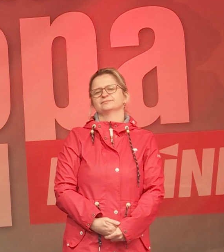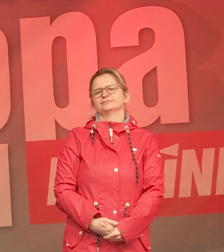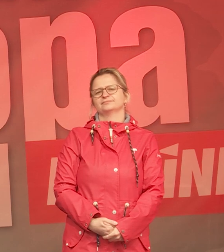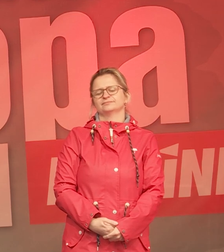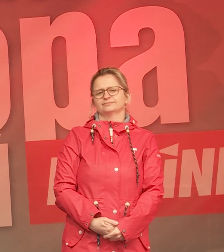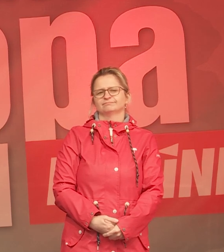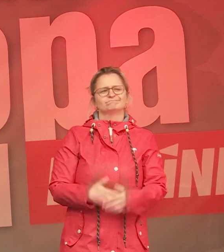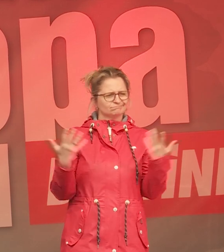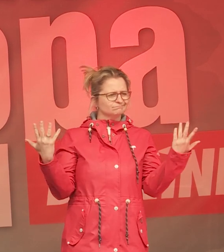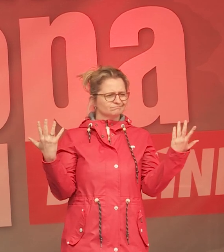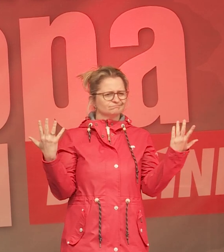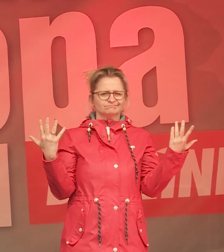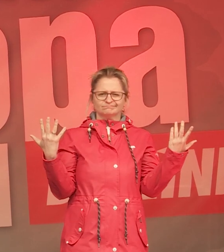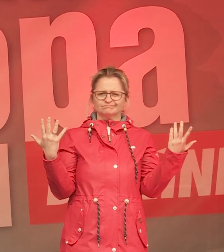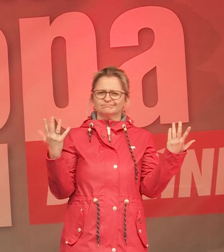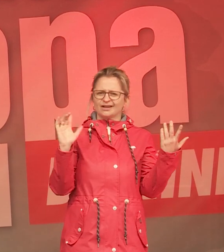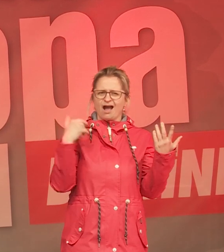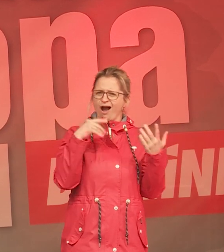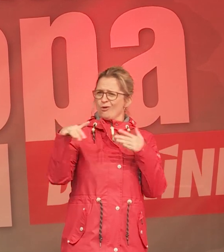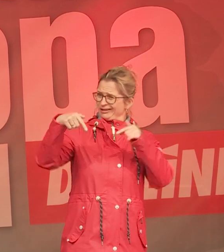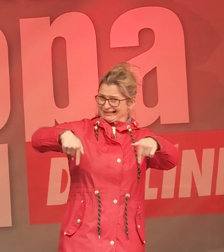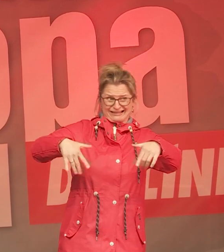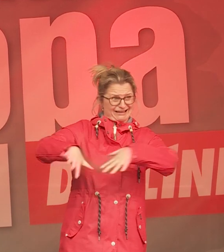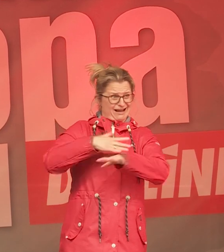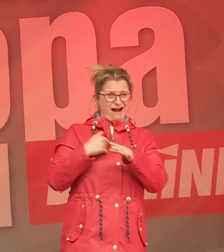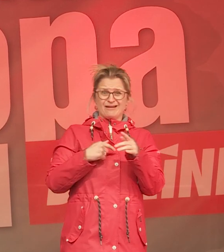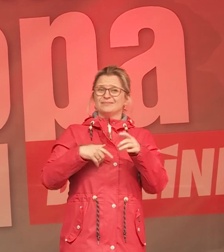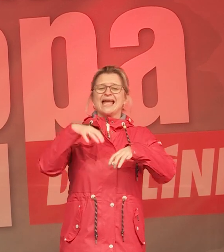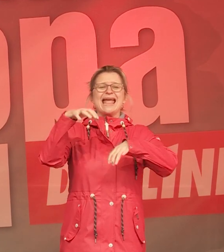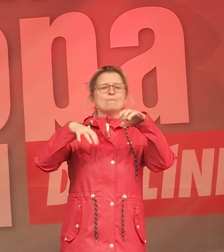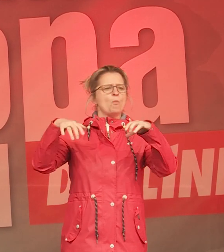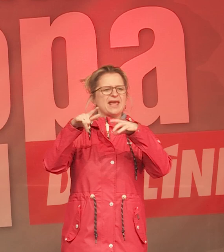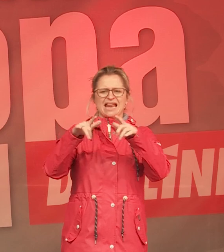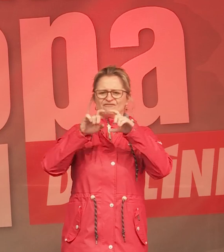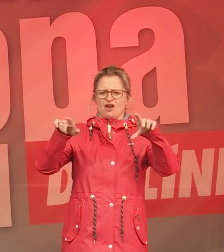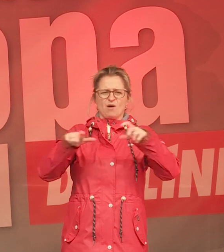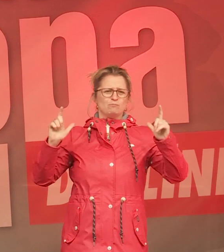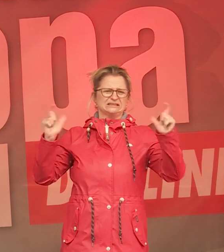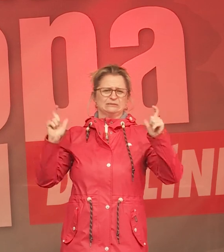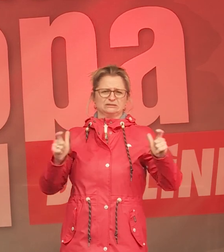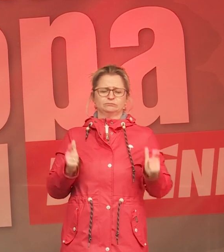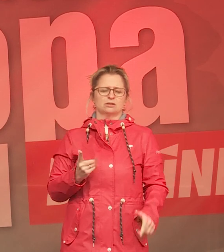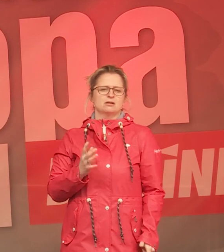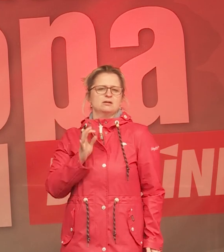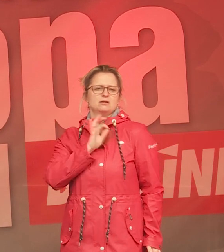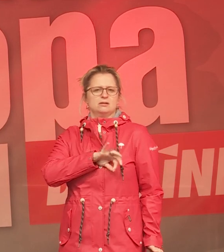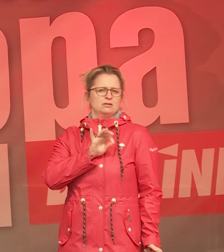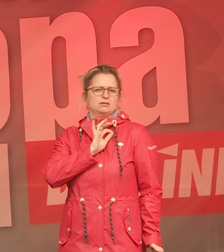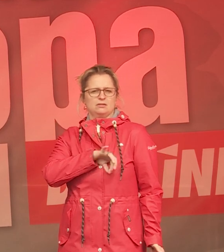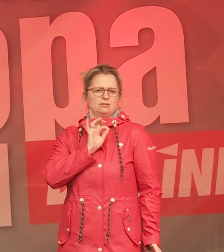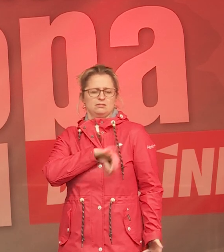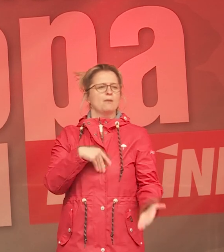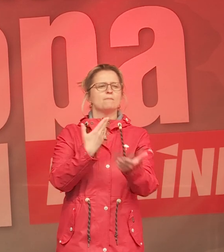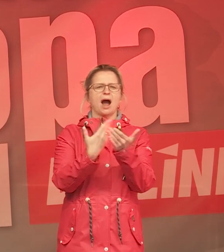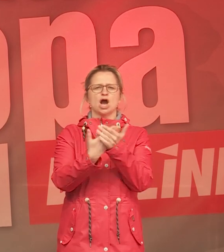Und ich meine, auch hier sind es ja große Immobilienunternehmen, die sich goldene Nasen verdienen. Bei einigen dieser Unternehmen,